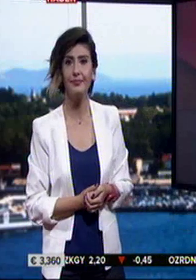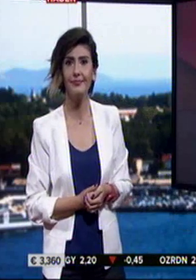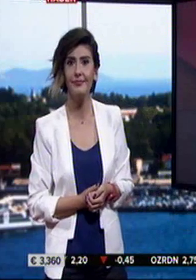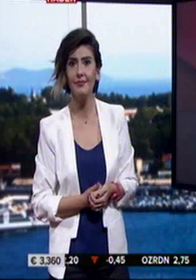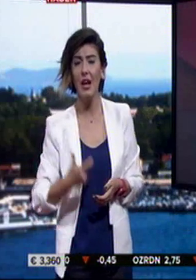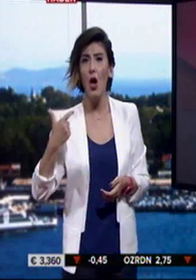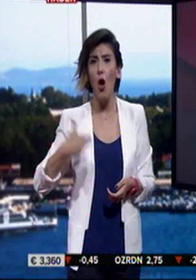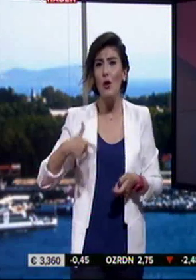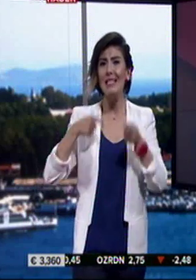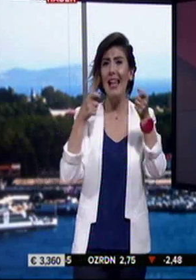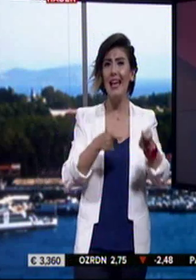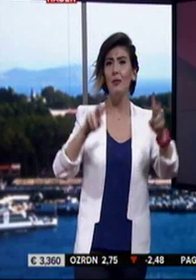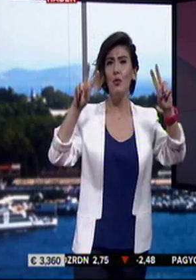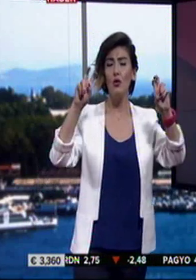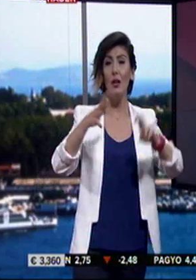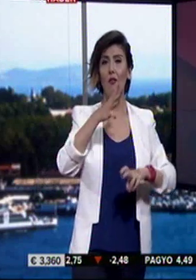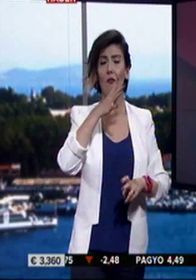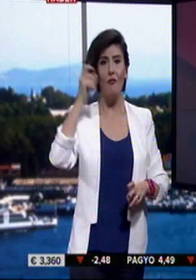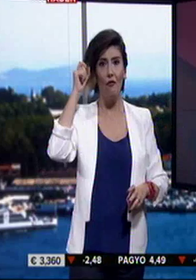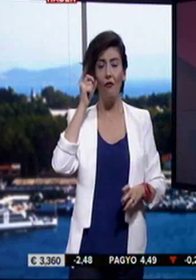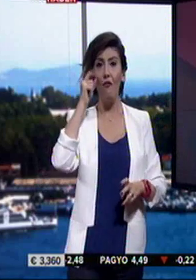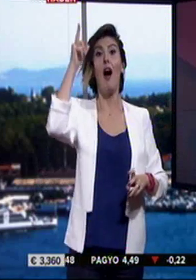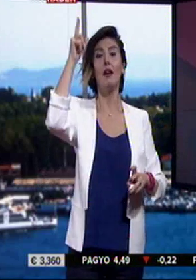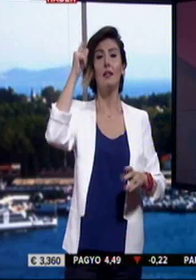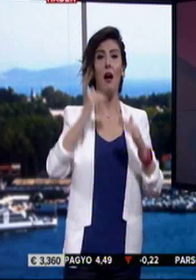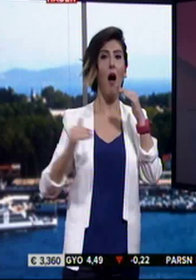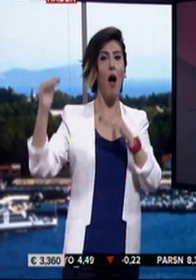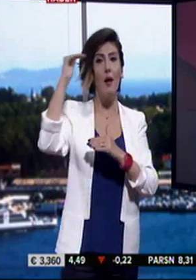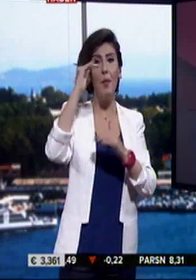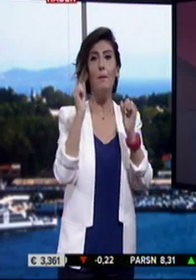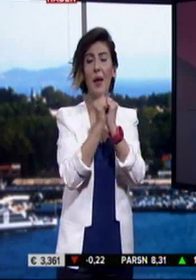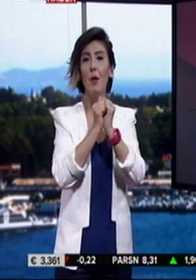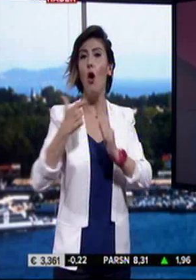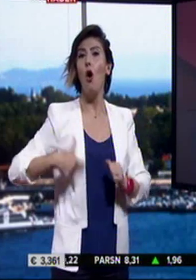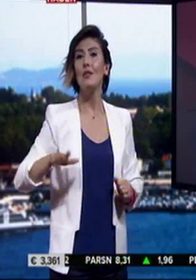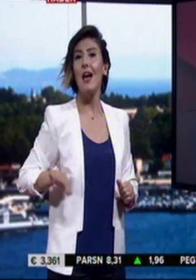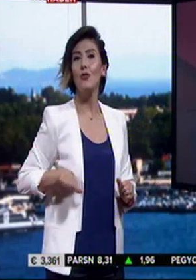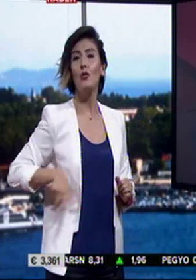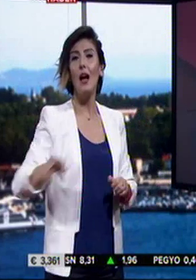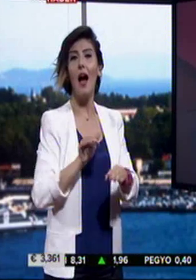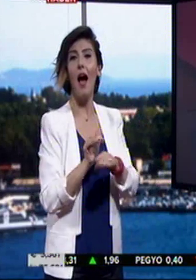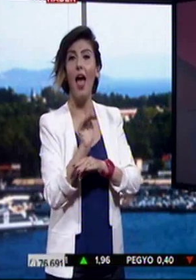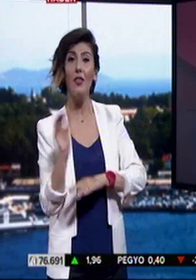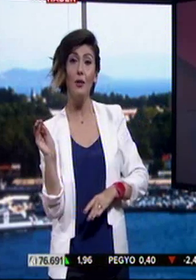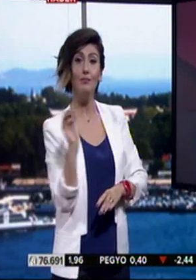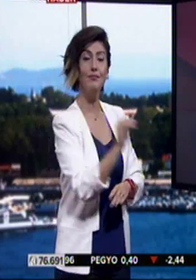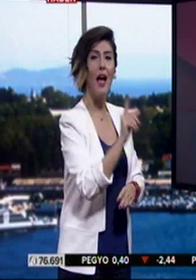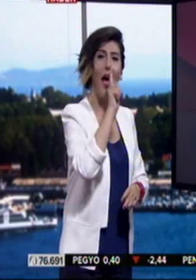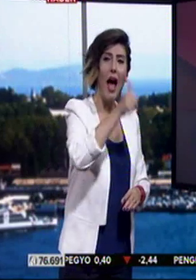Özel eğitim konusunda farkındalığın artmasıyla birlikte özel çocuklarımızın hayata atılması da her gün daha